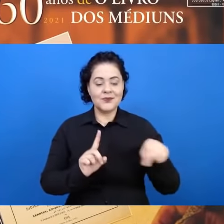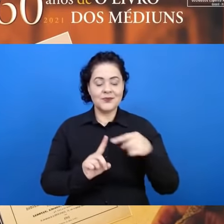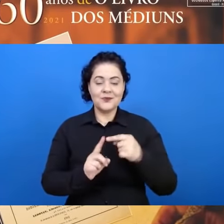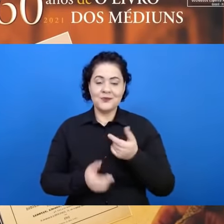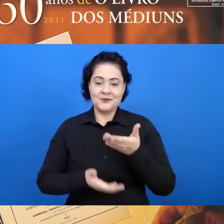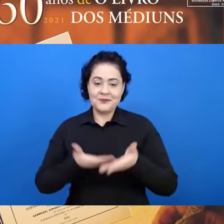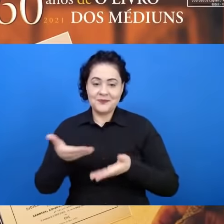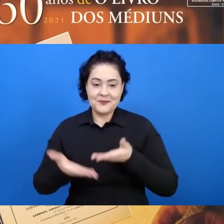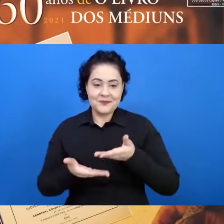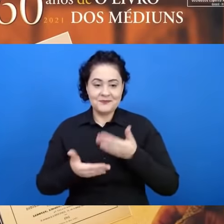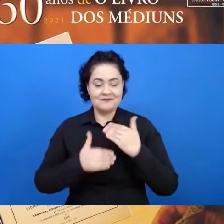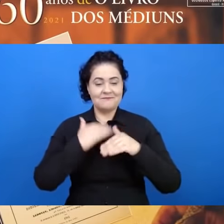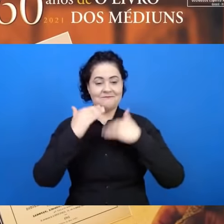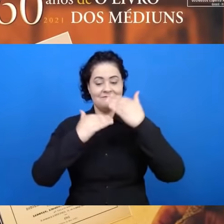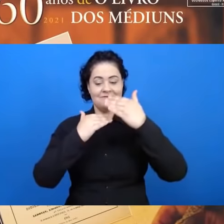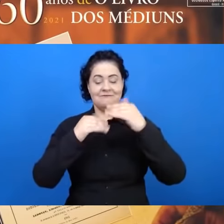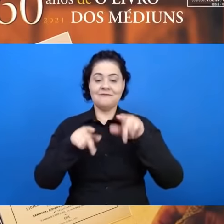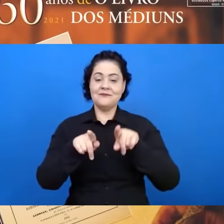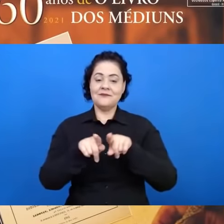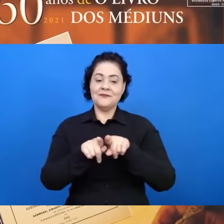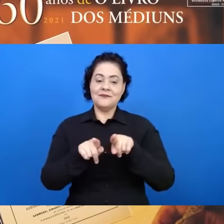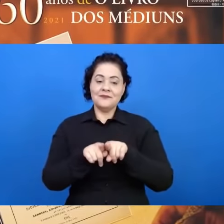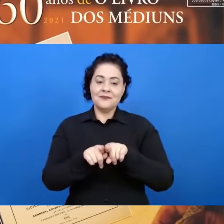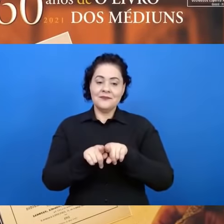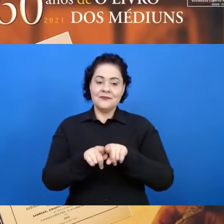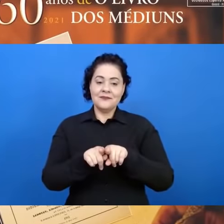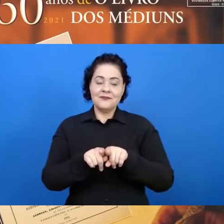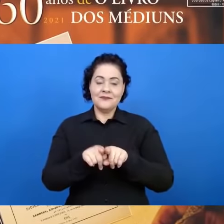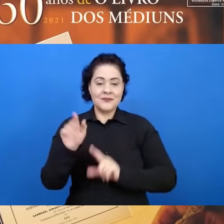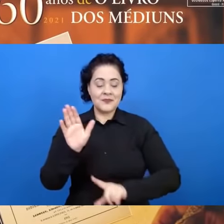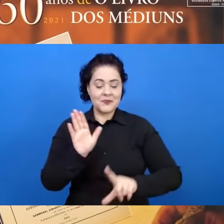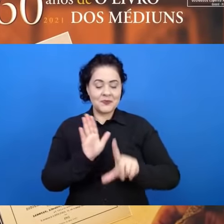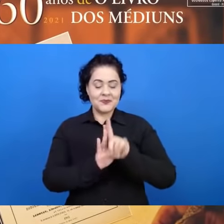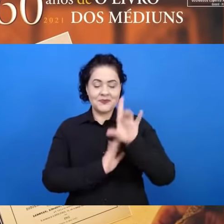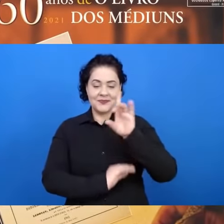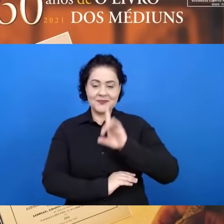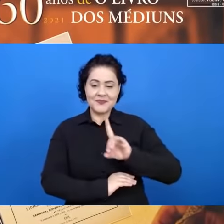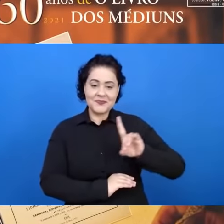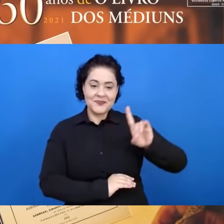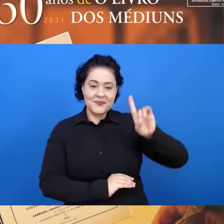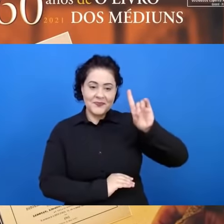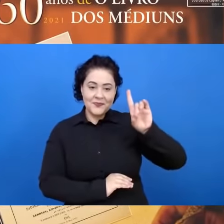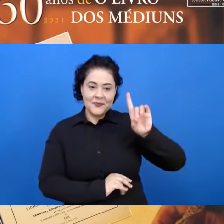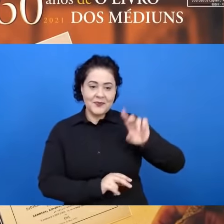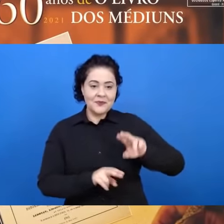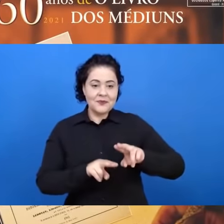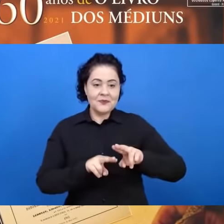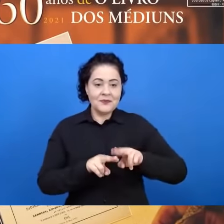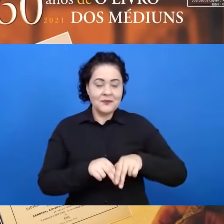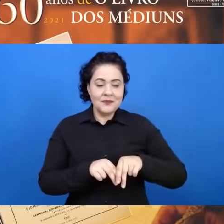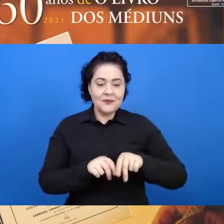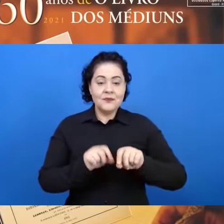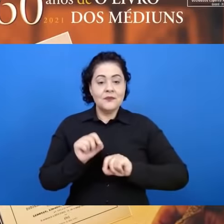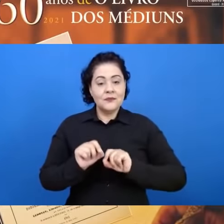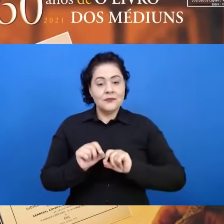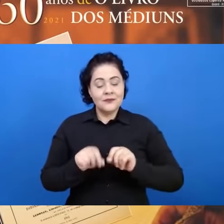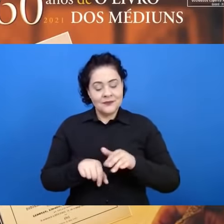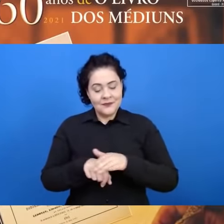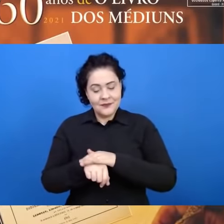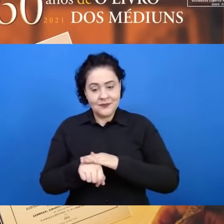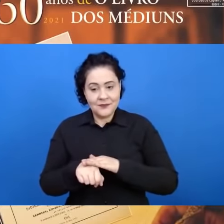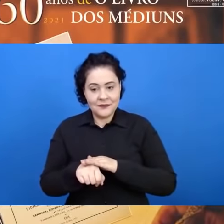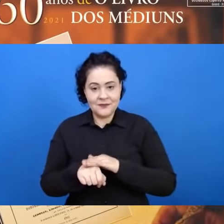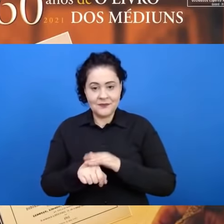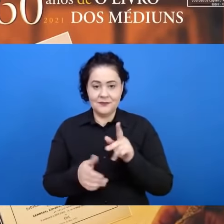progresso, a serviço das leis divinas. É sobre isso que vamos conversar,